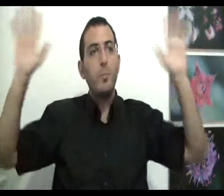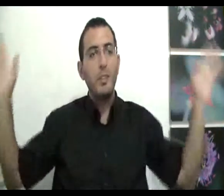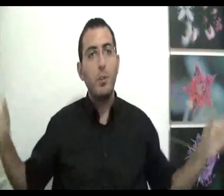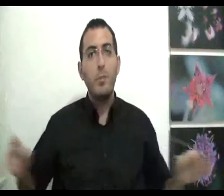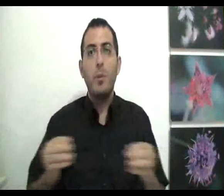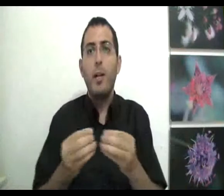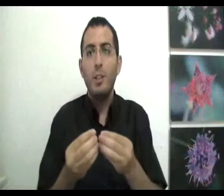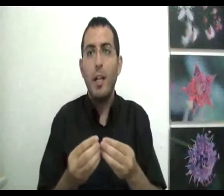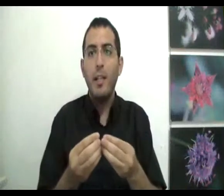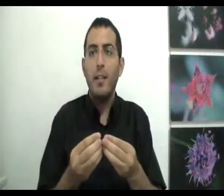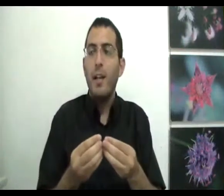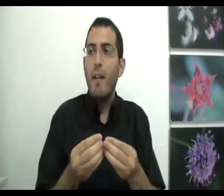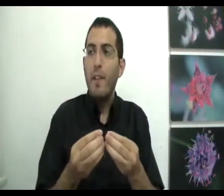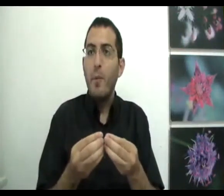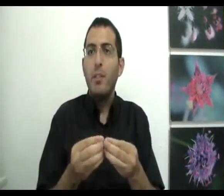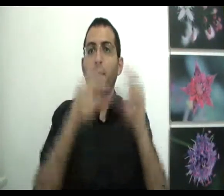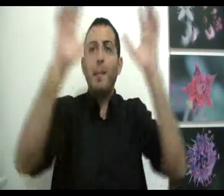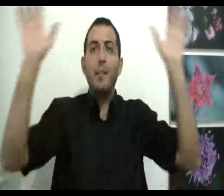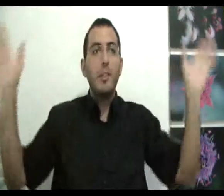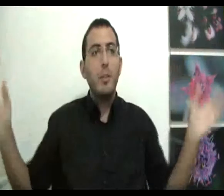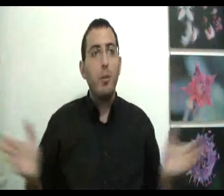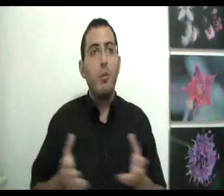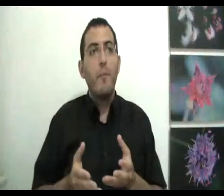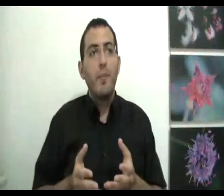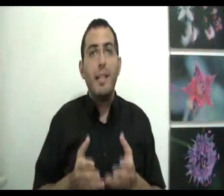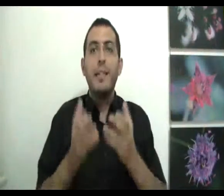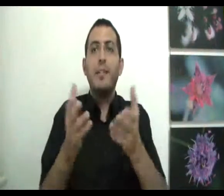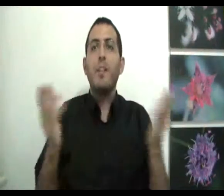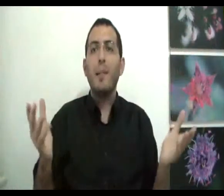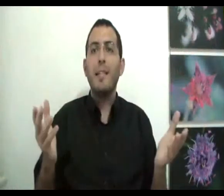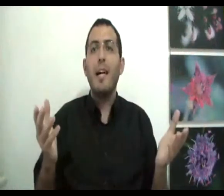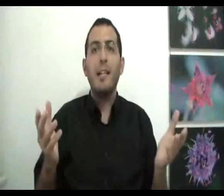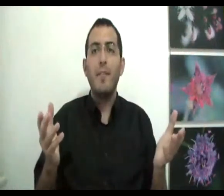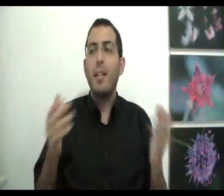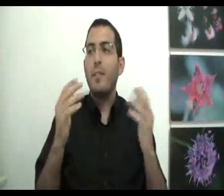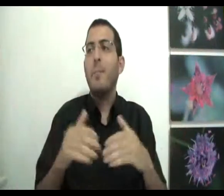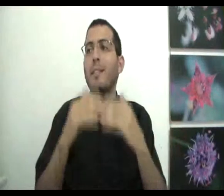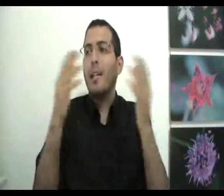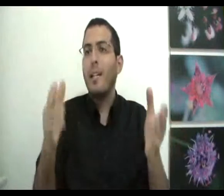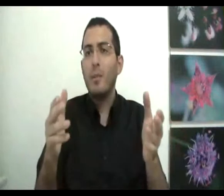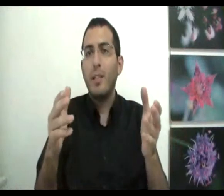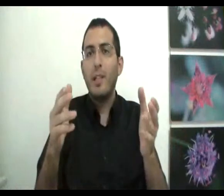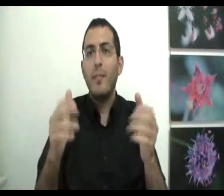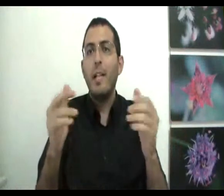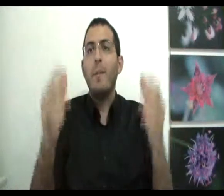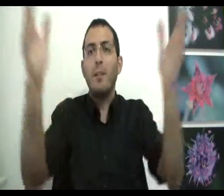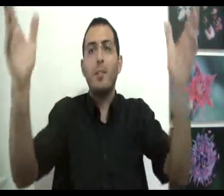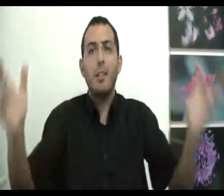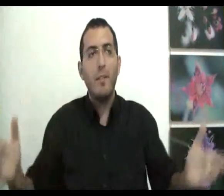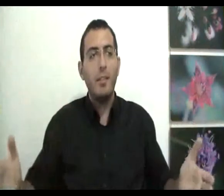מציאות שבתוכה יש את האני, ואם לא תבין מה זה המציאות, אז איך תבין מה זה האני ואיך תבין מה זה האני רוצה בערך תבין למה אתה רוצה את הדבר